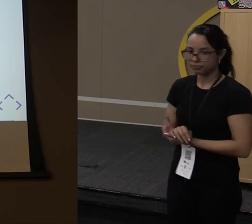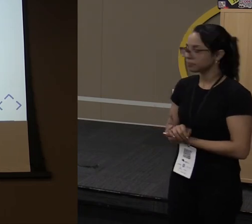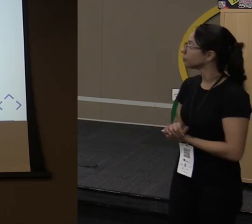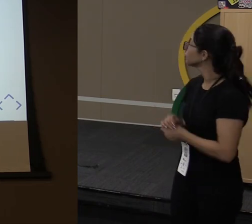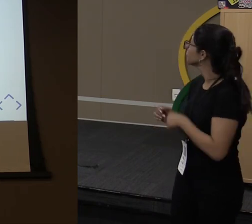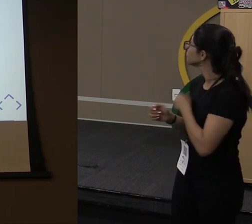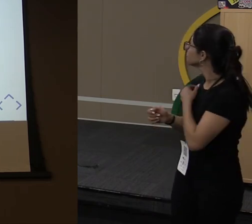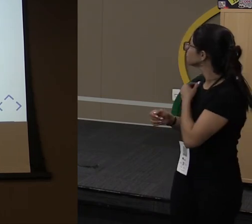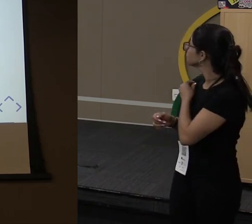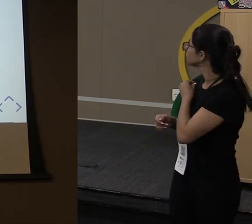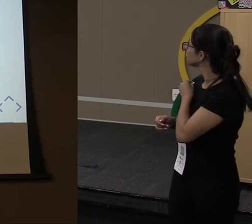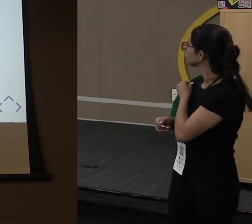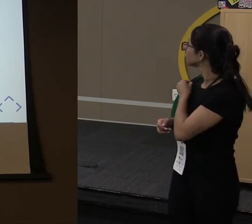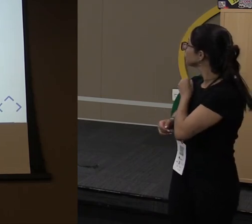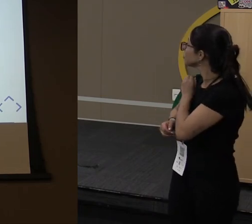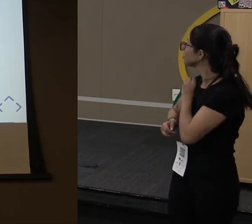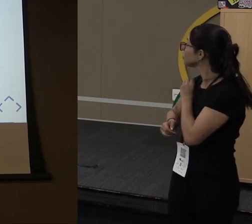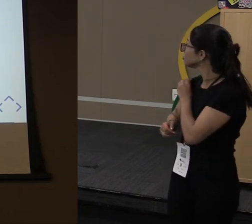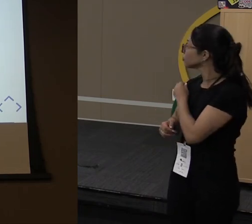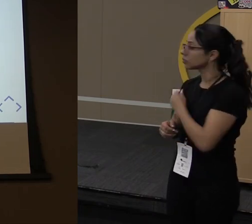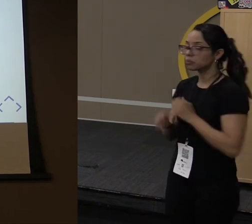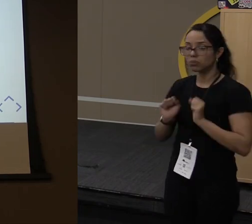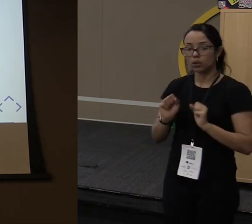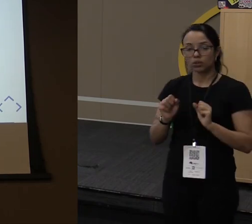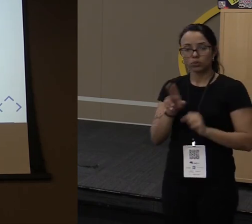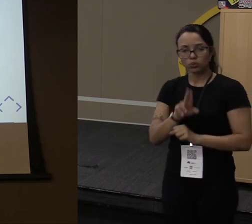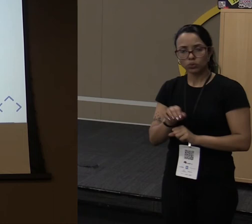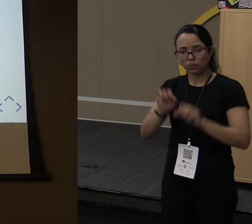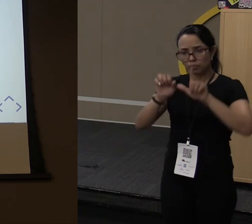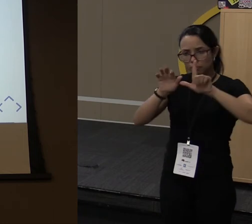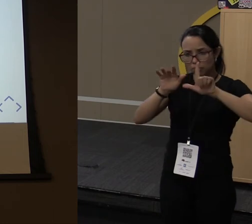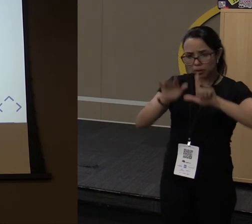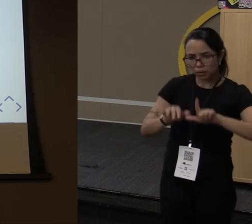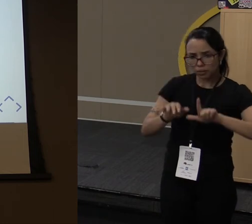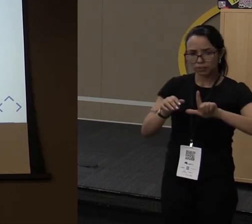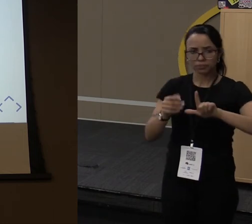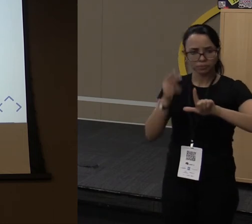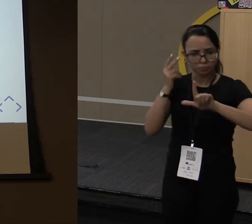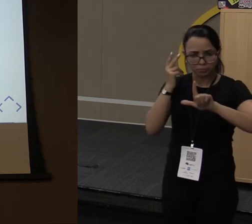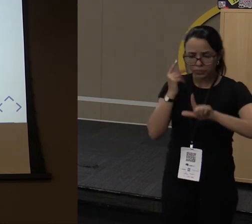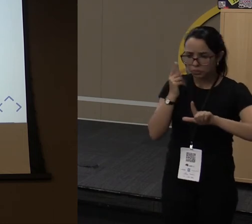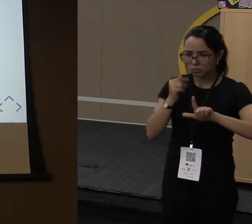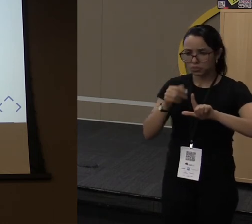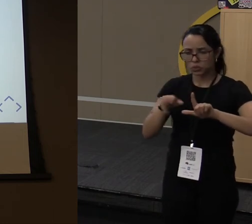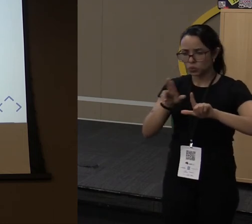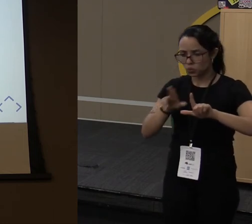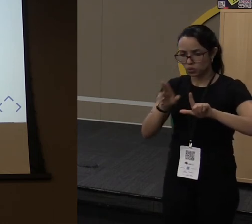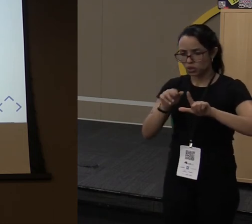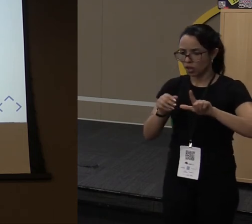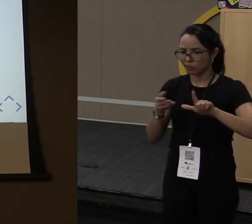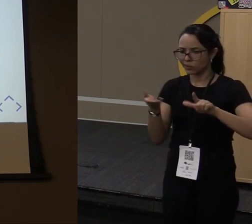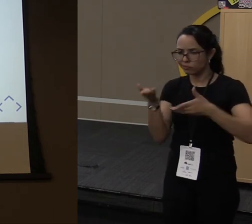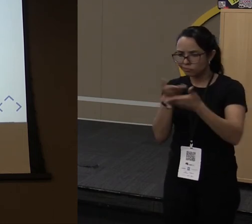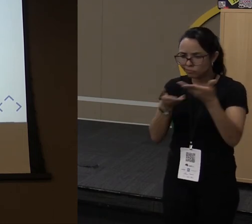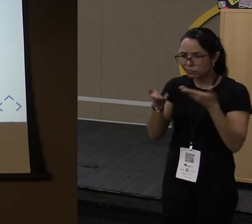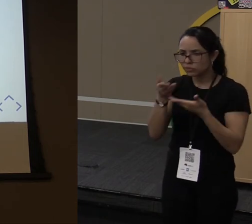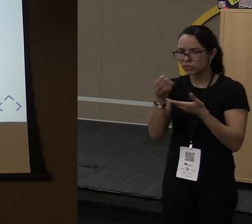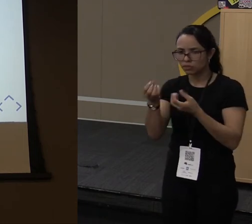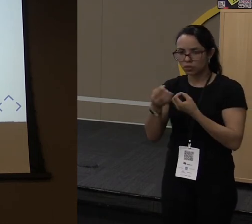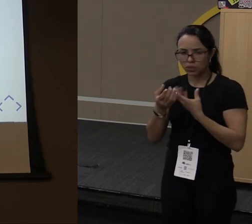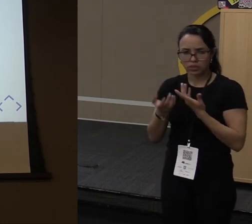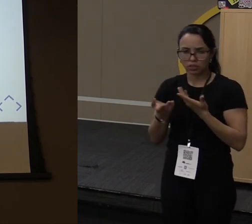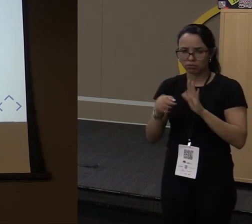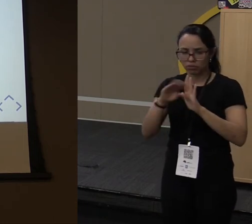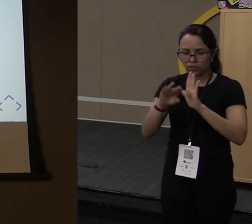E aí você usa a programação funcional pra fazer o que você precisar fazer, de tratamento em cima dessa sua lista.